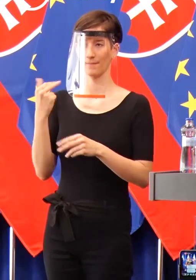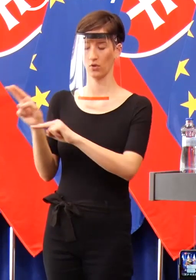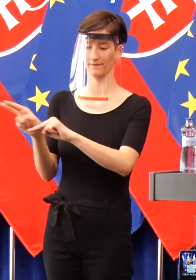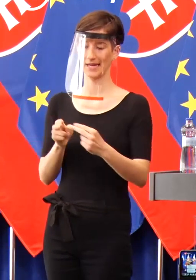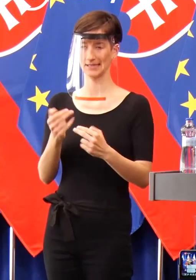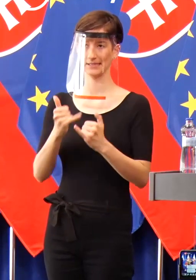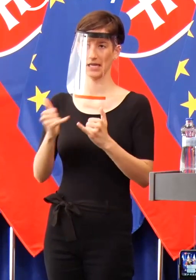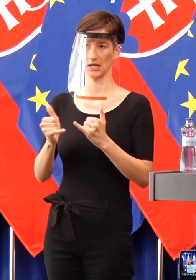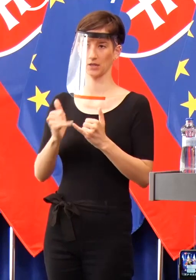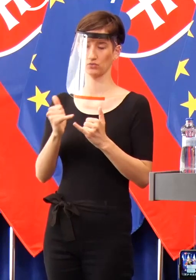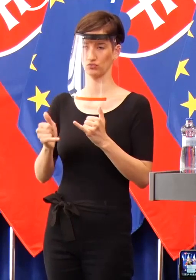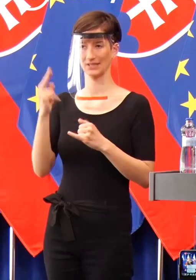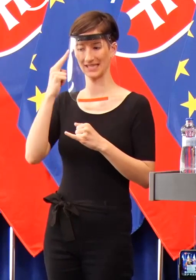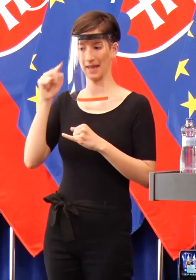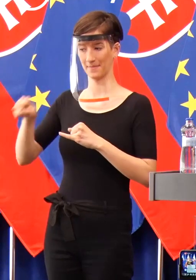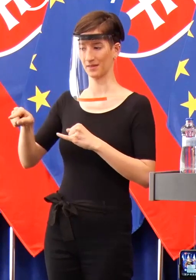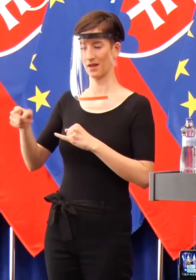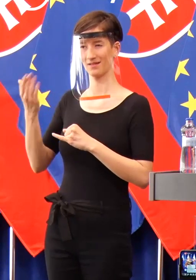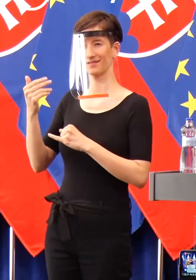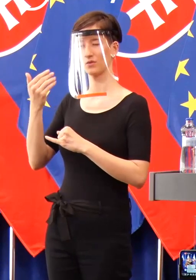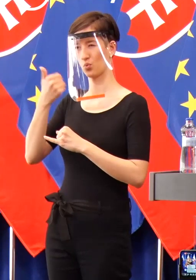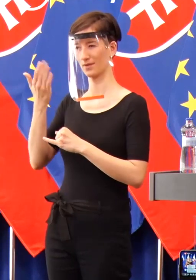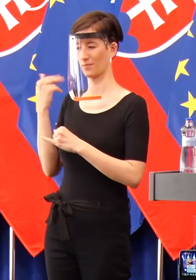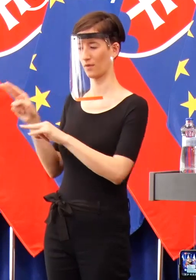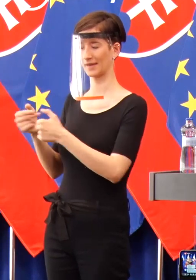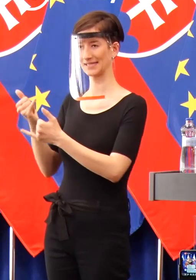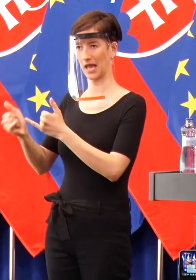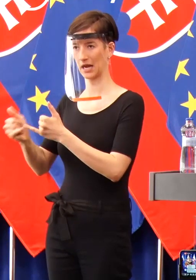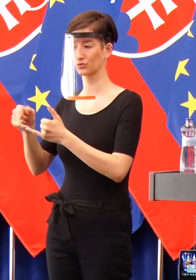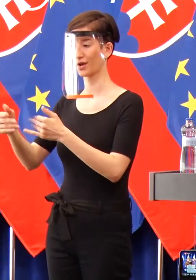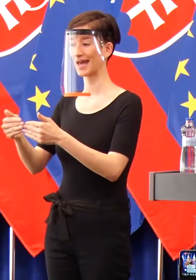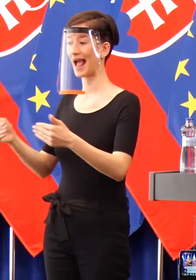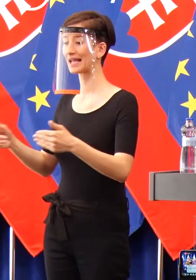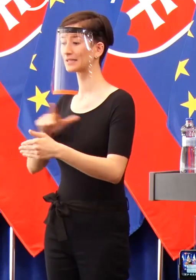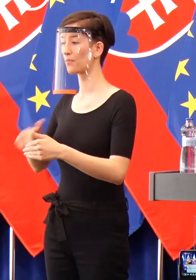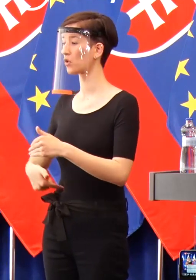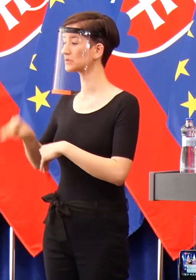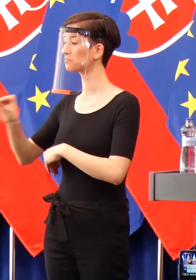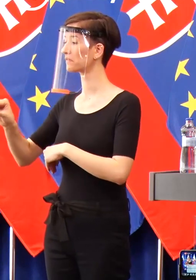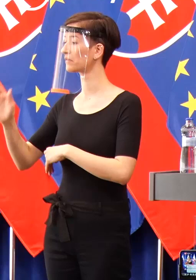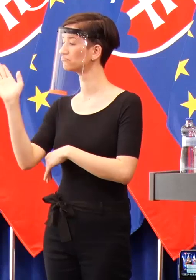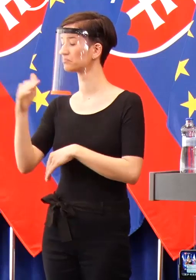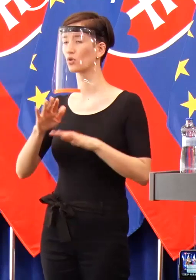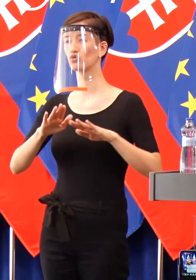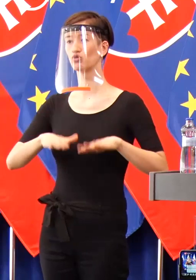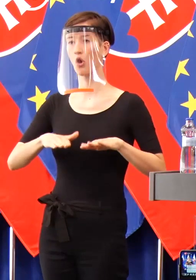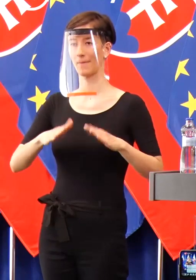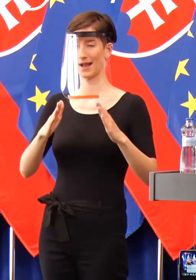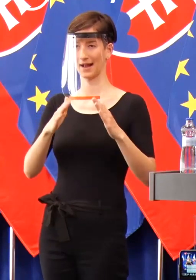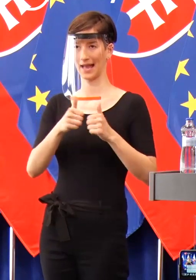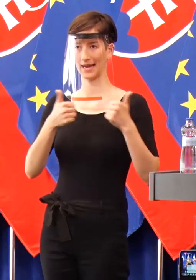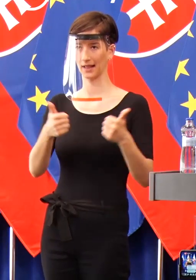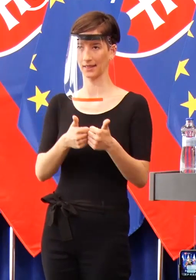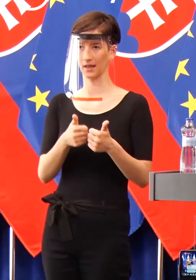vlastne povedané na hraniciach, že chodte domov do domácej karantény bez toho, aby sme ich vlastne následne kontrolovali a testovali. Čiže